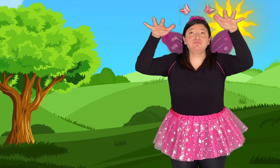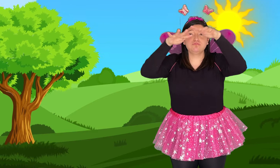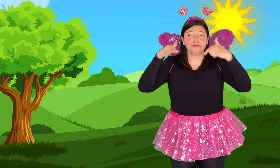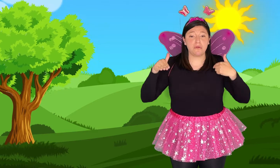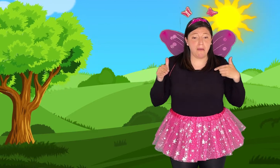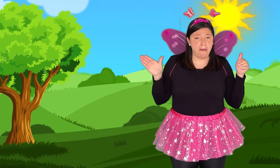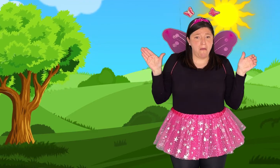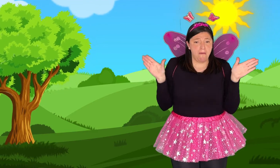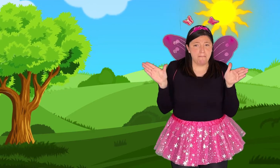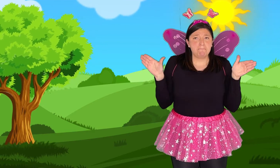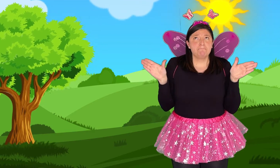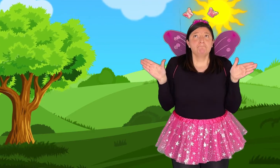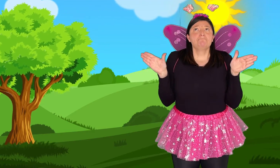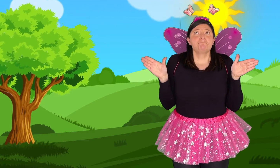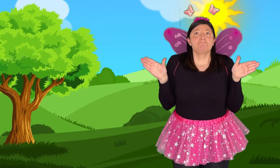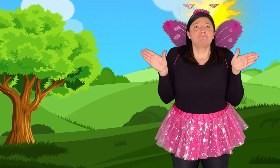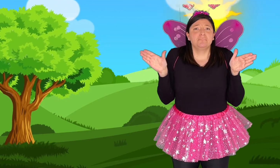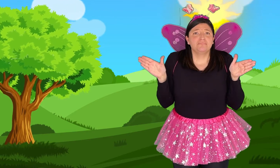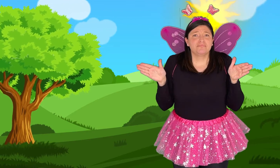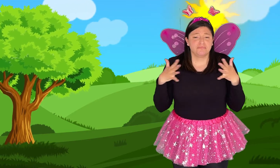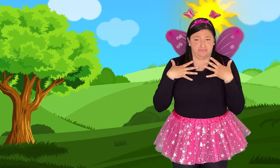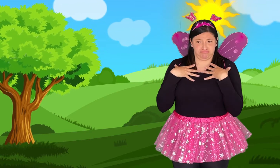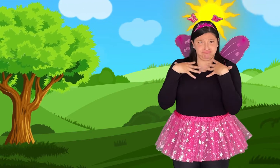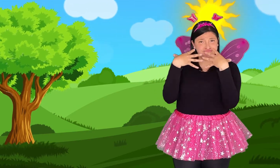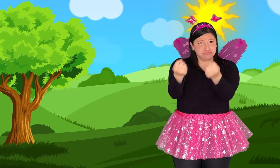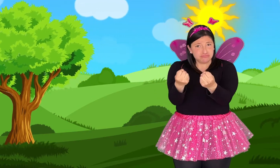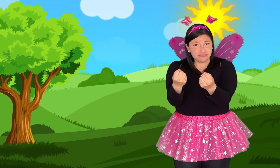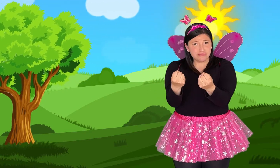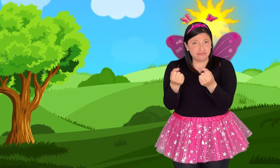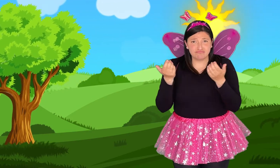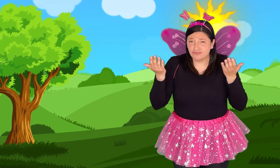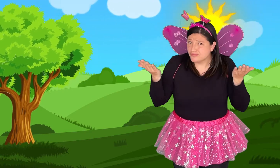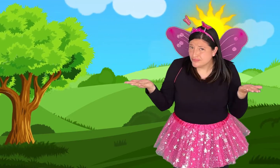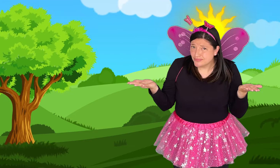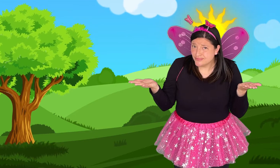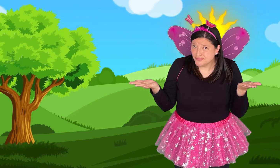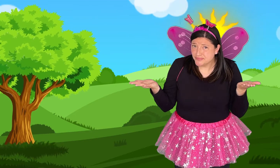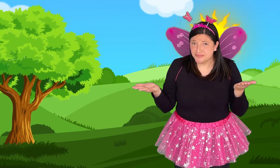¿Qué me resta bajo el cielo, si mi todo me lo quitas?